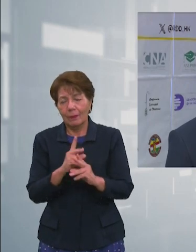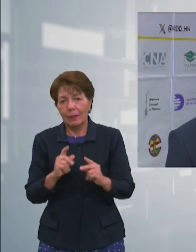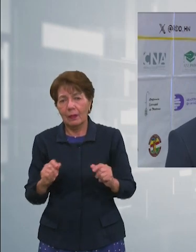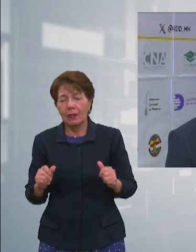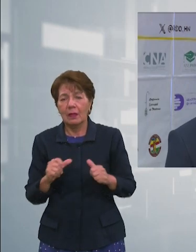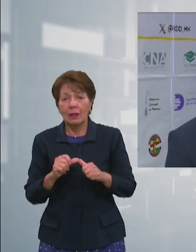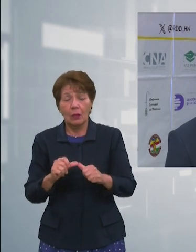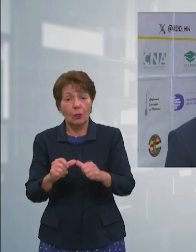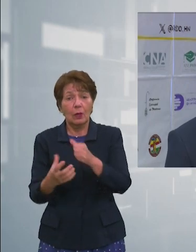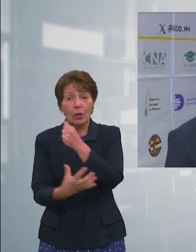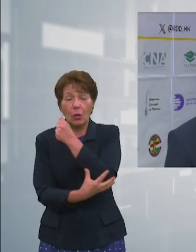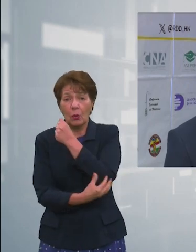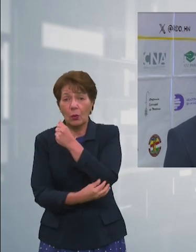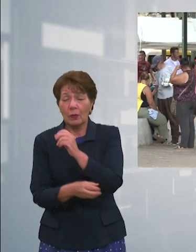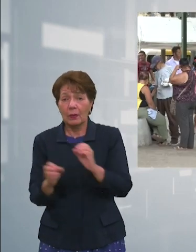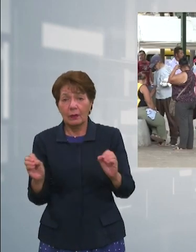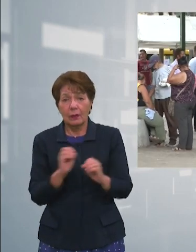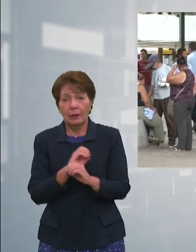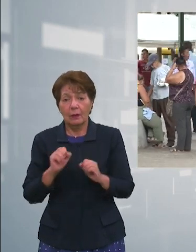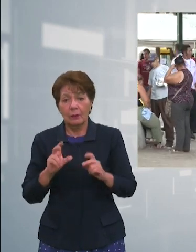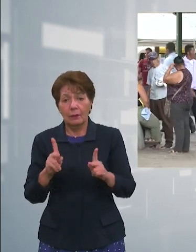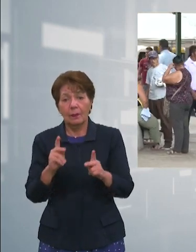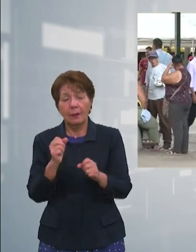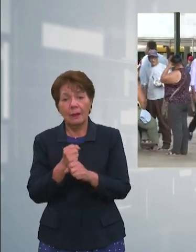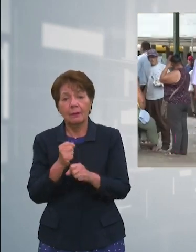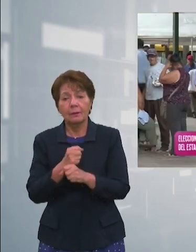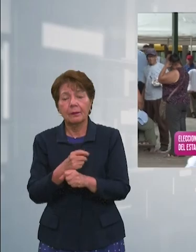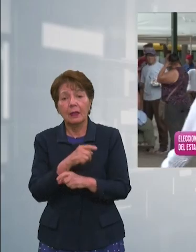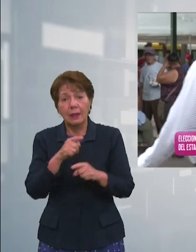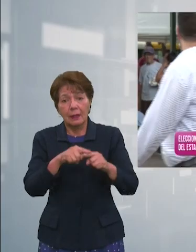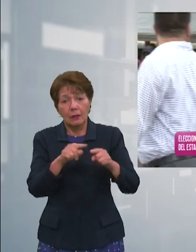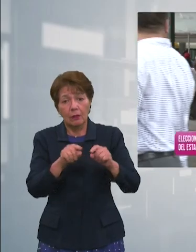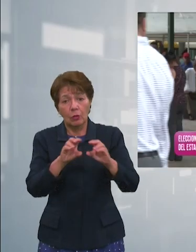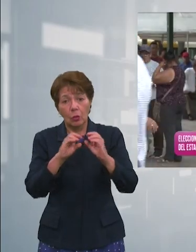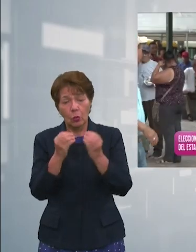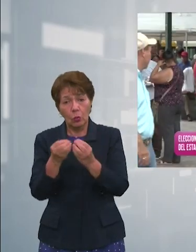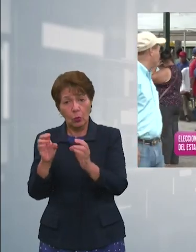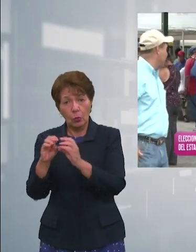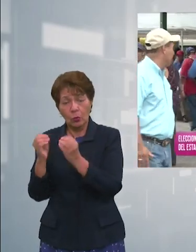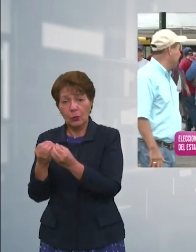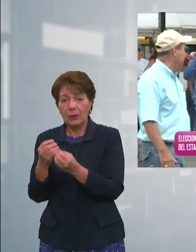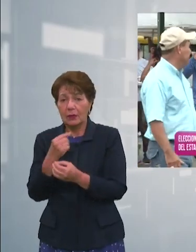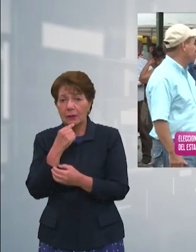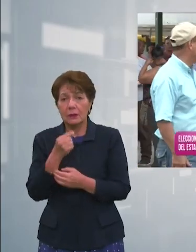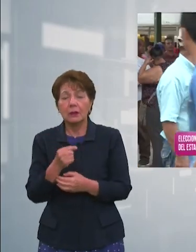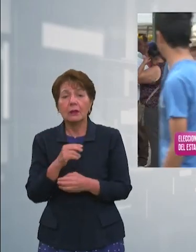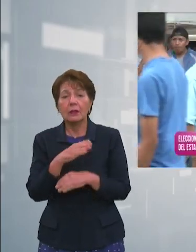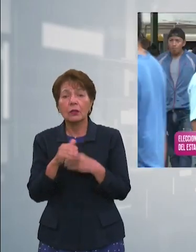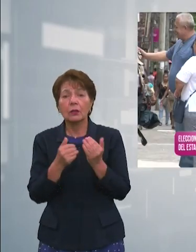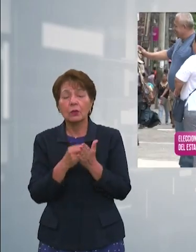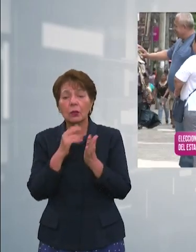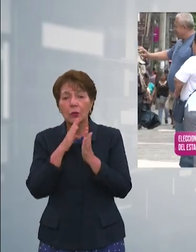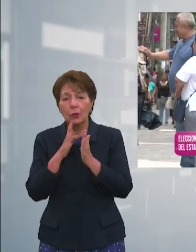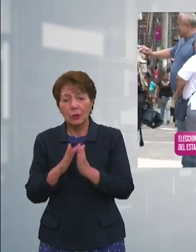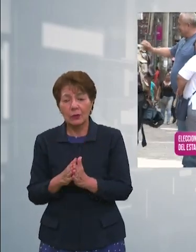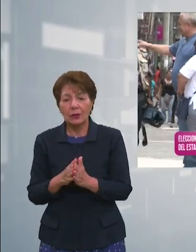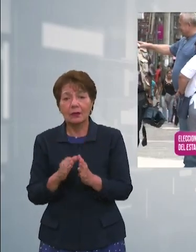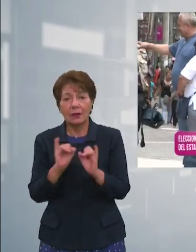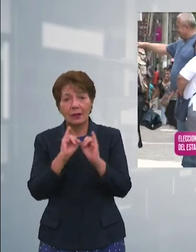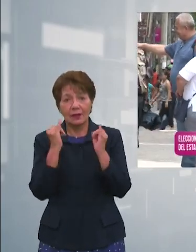extrema el desempleo. Diversos sectores manifestaron que los hondureños merecen instituciones que garanticen sus derechos